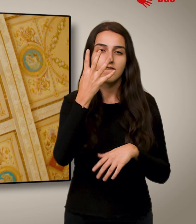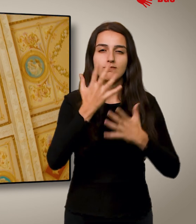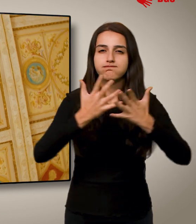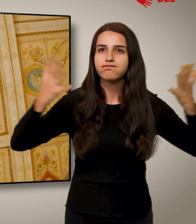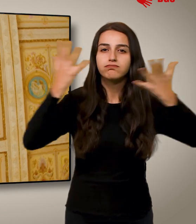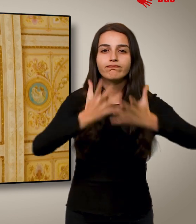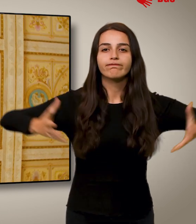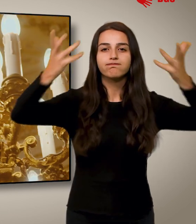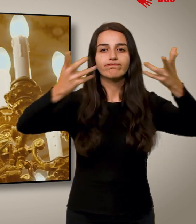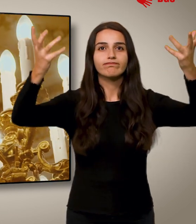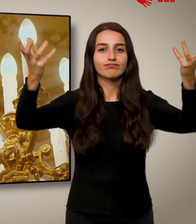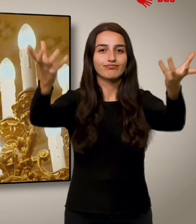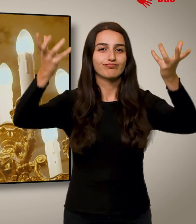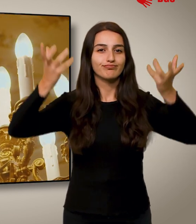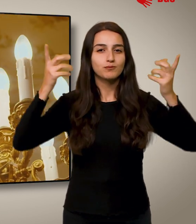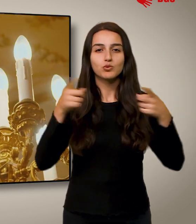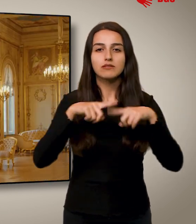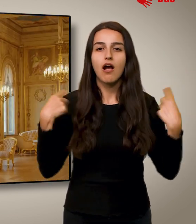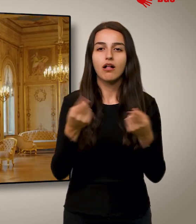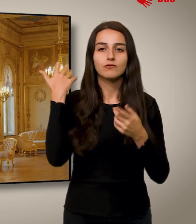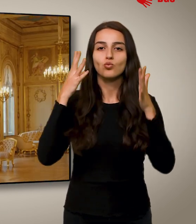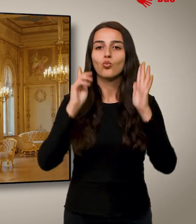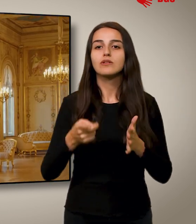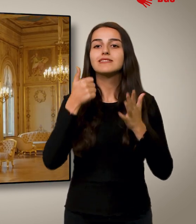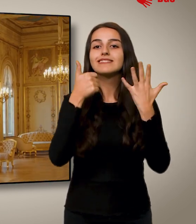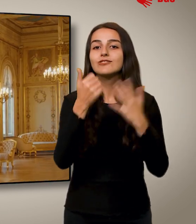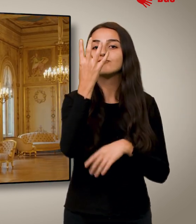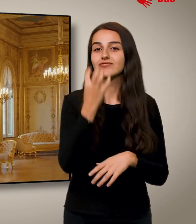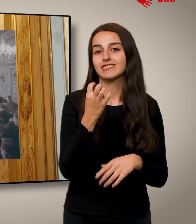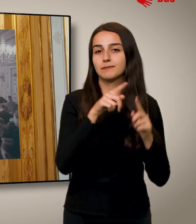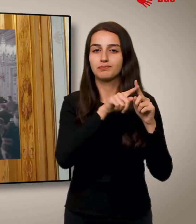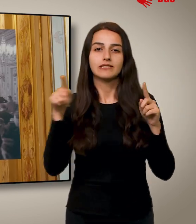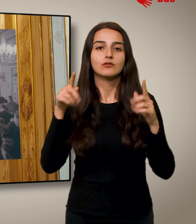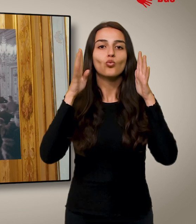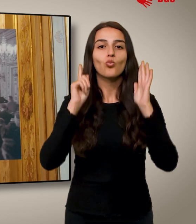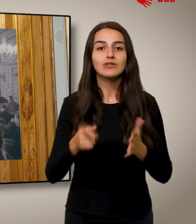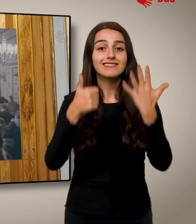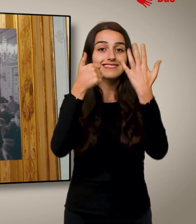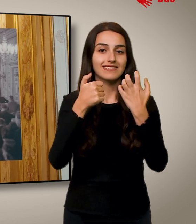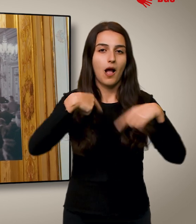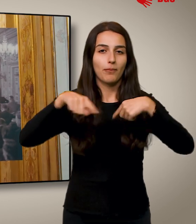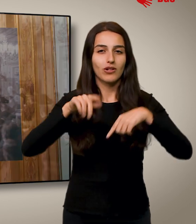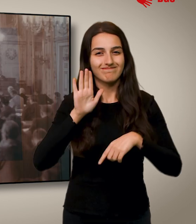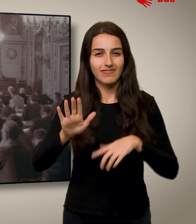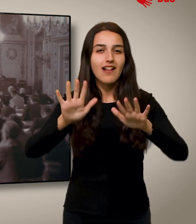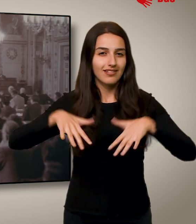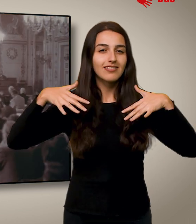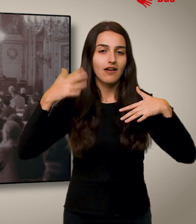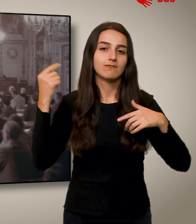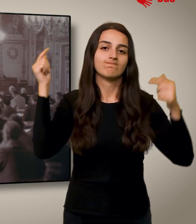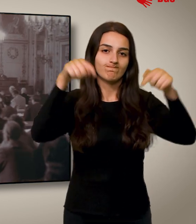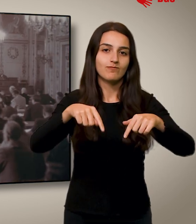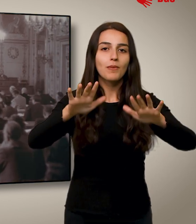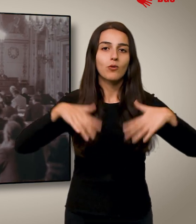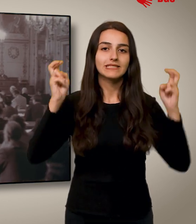Unter den vier großen Kronleuchtern des Musiksaals kamen in den Jahren 1946 bis 1960 die Abgeordneten des